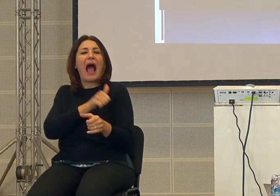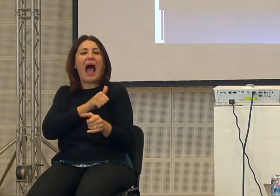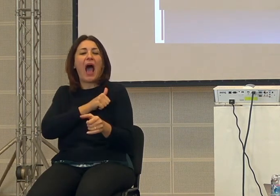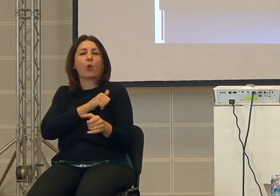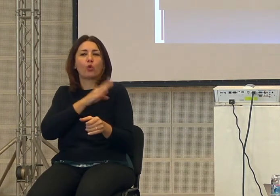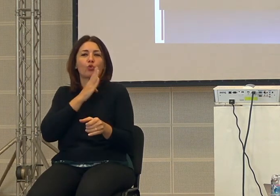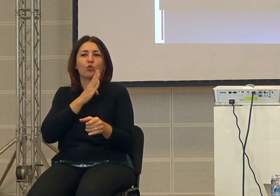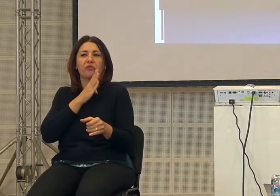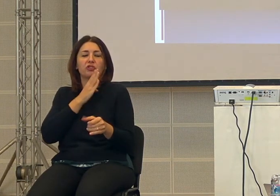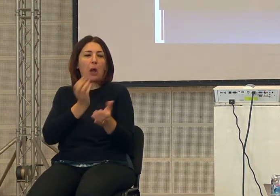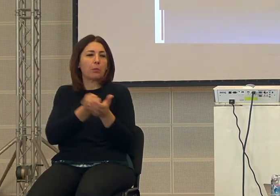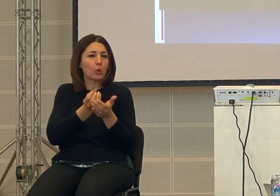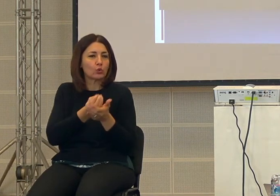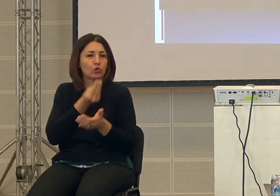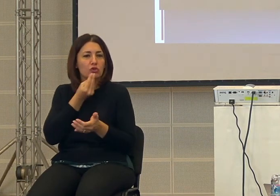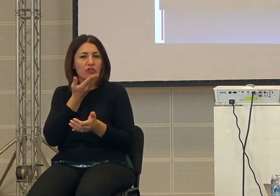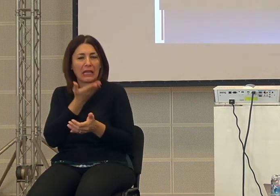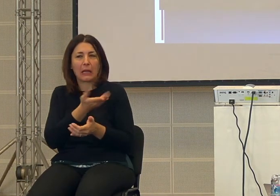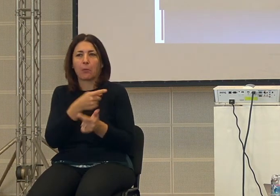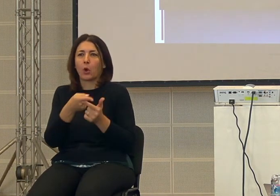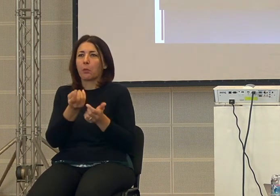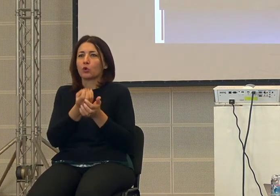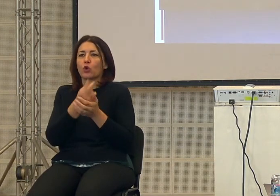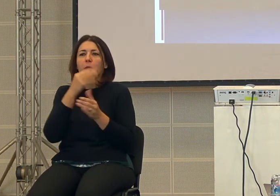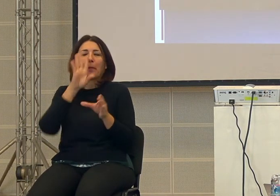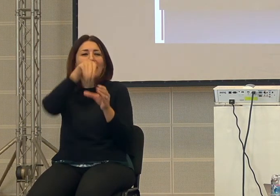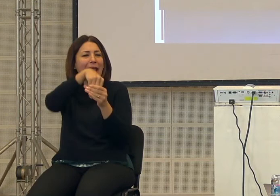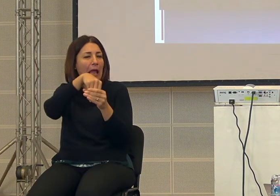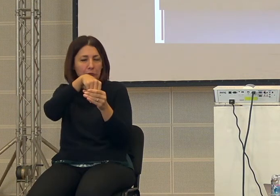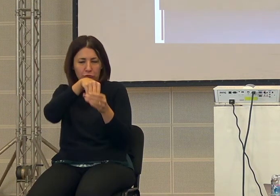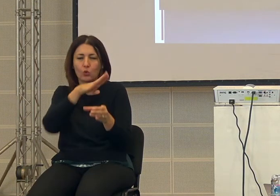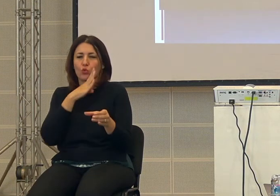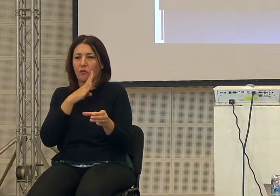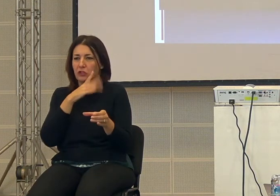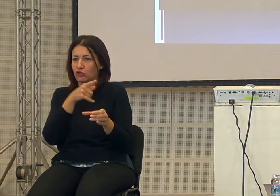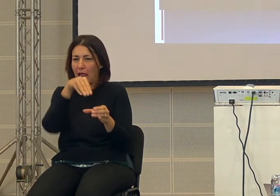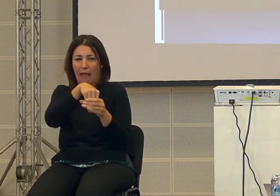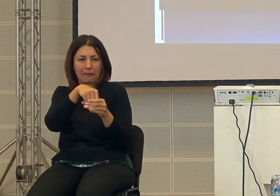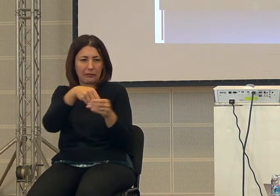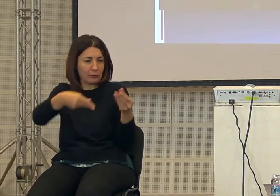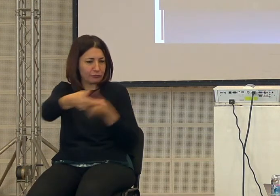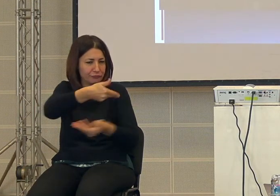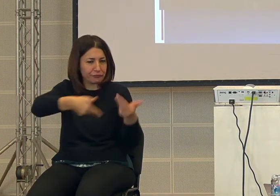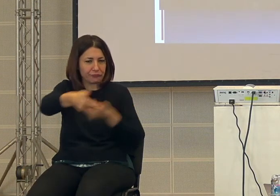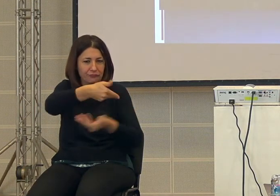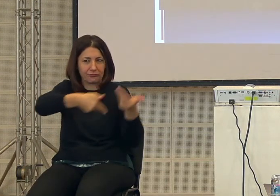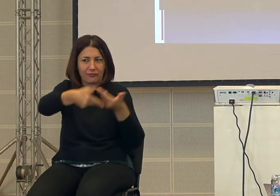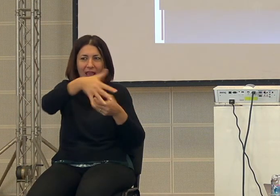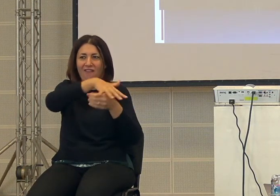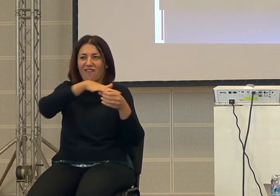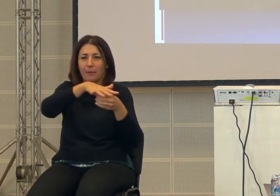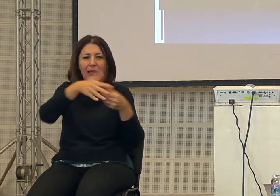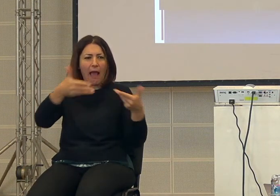il cibo producevano quello che serviva tessevano facevano i vestiti cioè tutto era